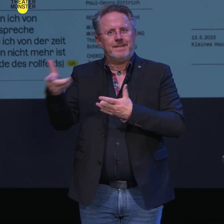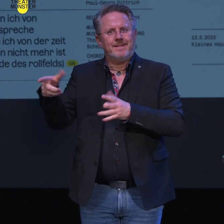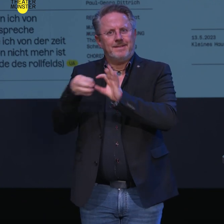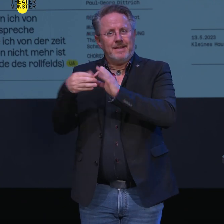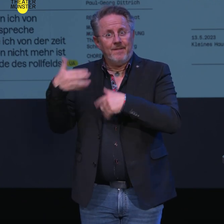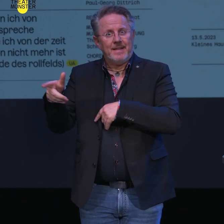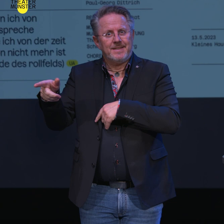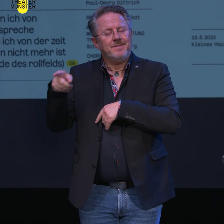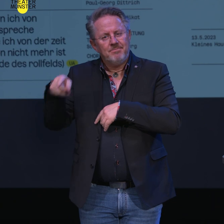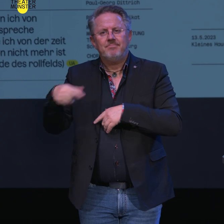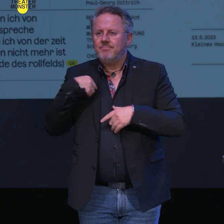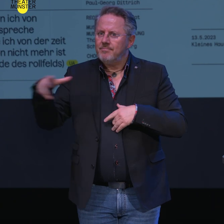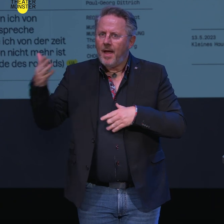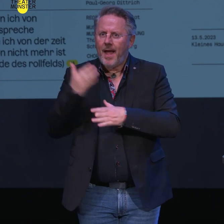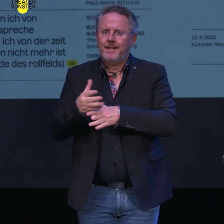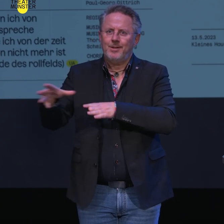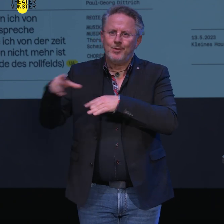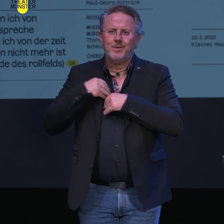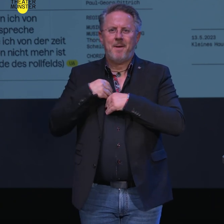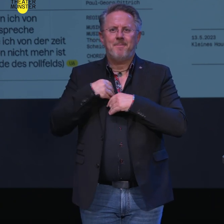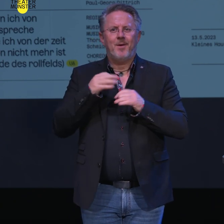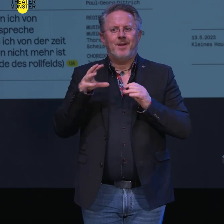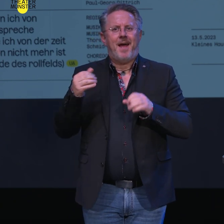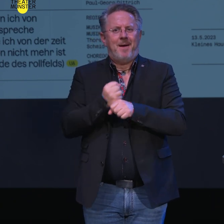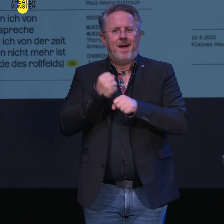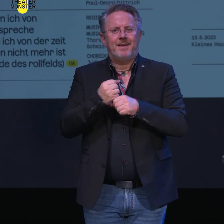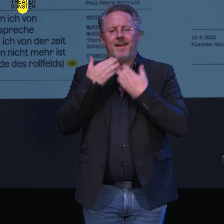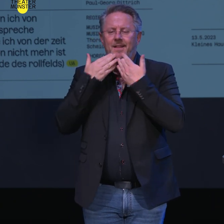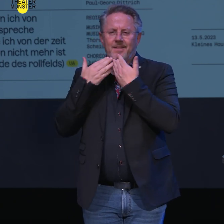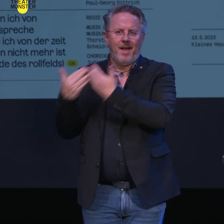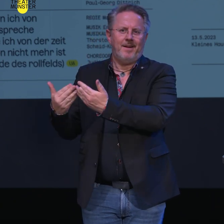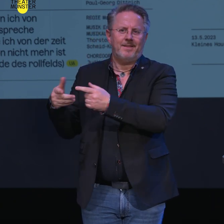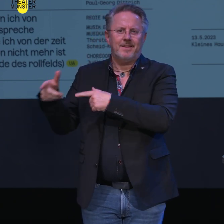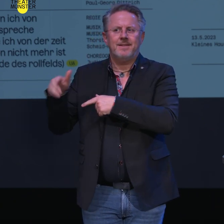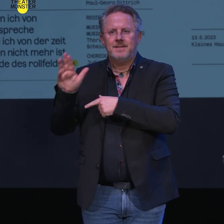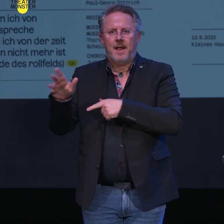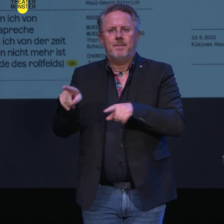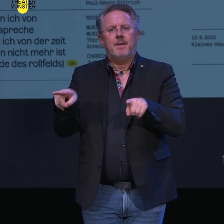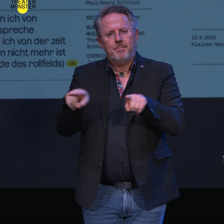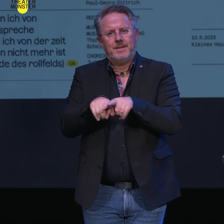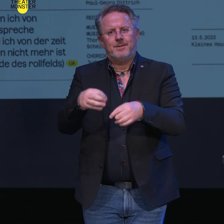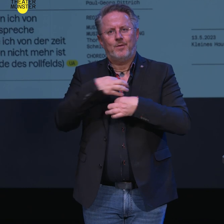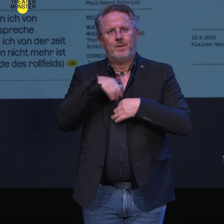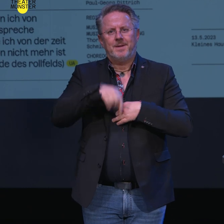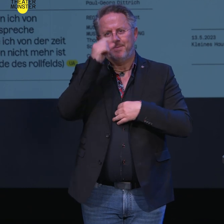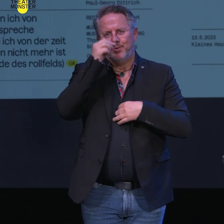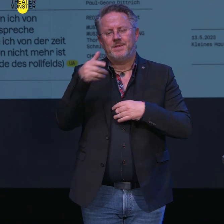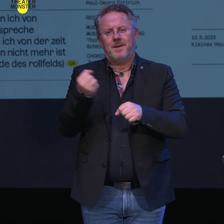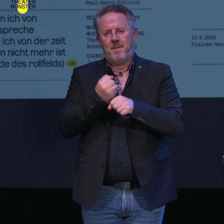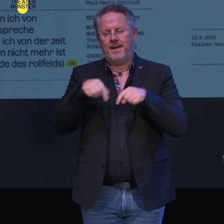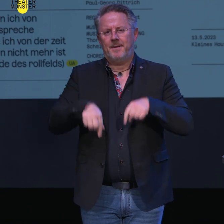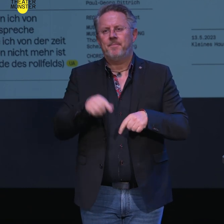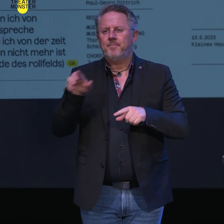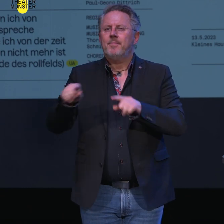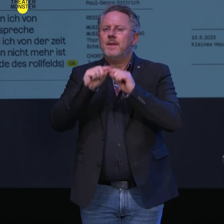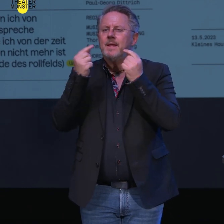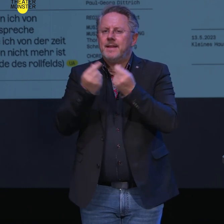endlich die Zusammenarbeit konkret tatsächlich gelingt und sehr dankbar, dass er in seinem sehr engen Terminkalender Zeit für uns hier in Münster findet. Er wird mit seinem